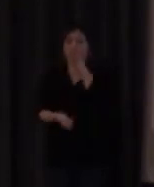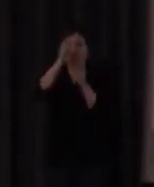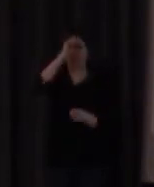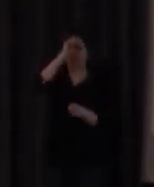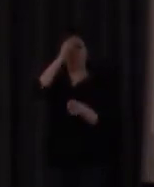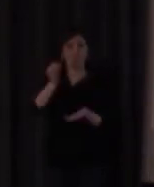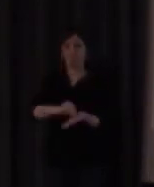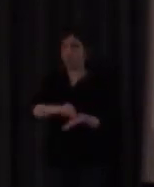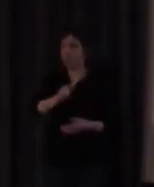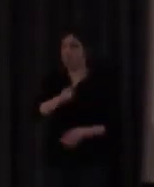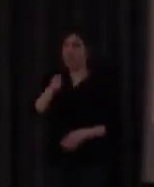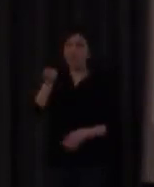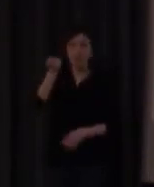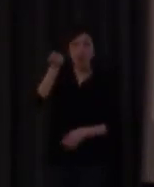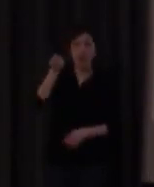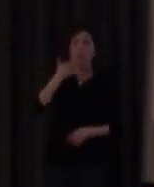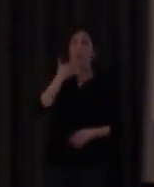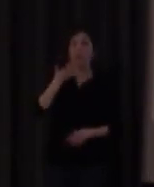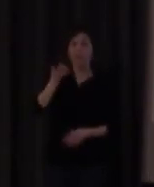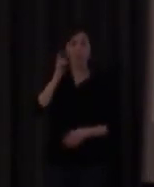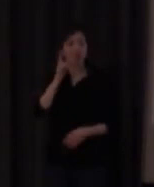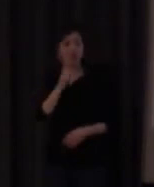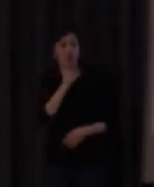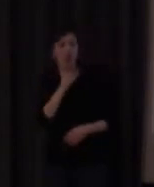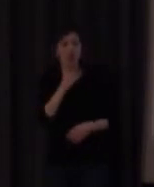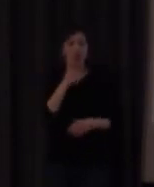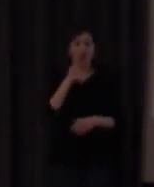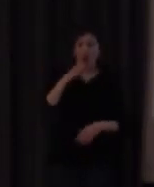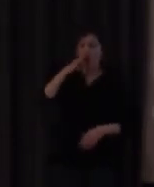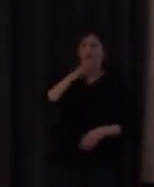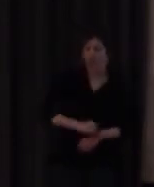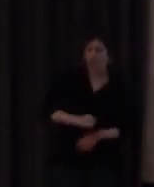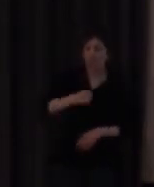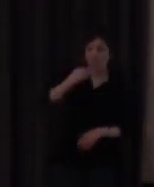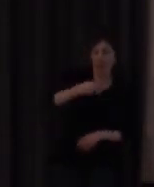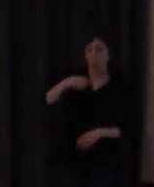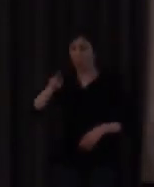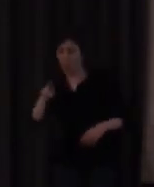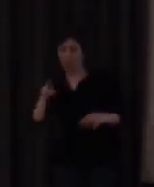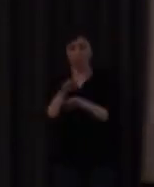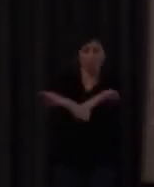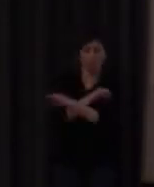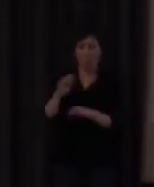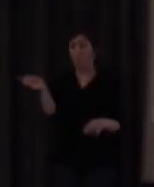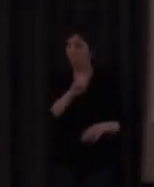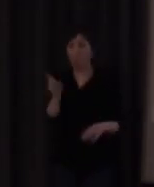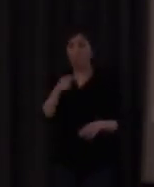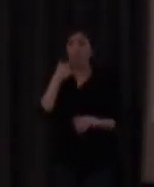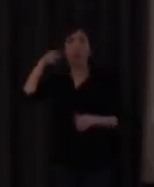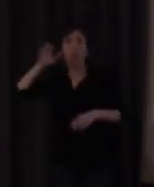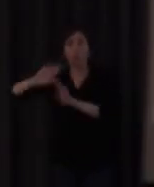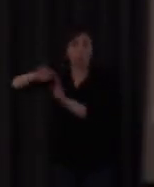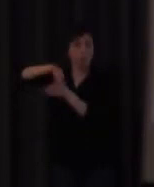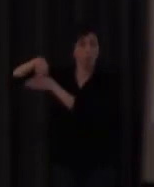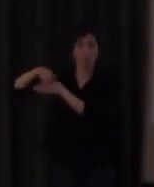va a tener fallos de Bs y Vs, de Gs y Js, porque no son fallos que llegan a través de la audición. Pero nos encontramos con